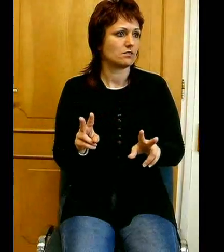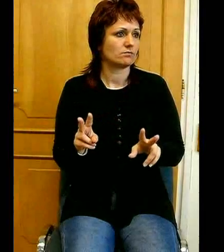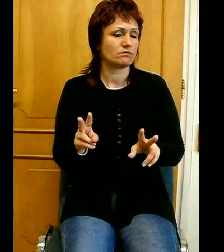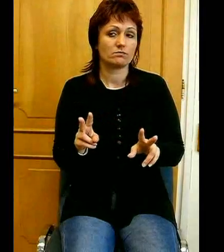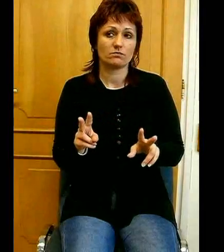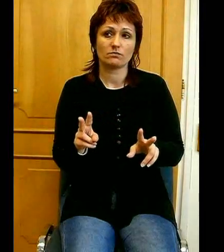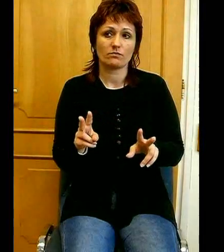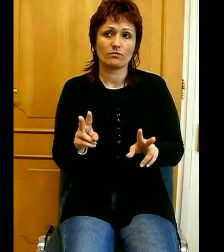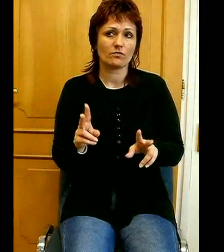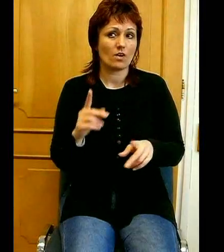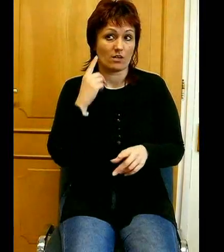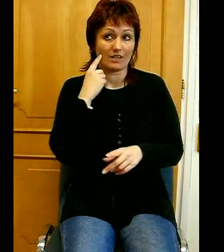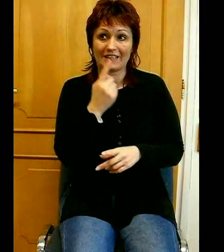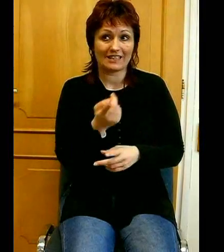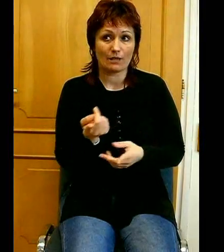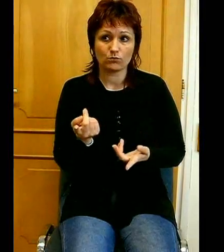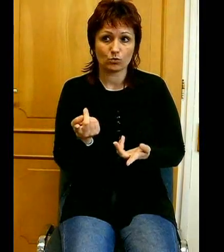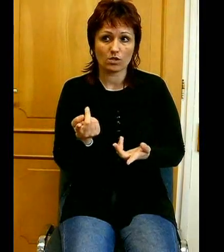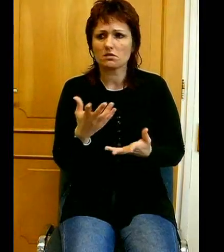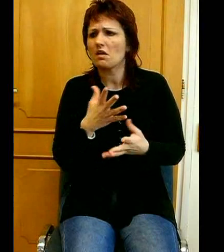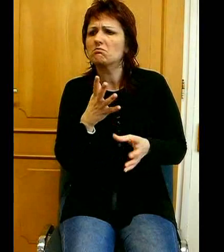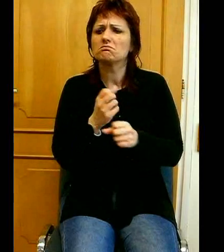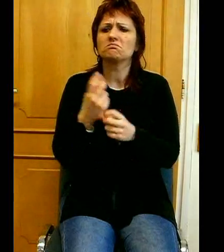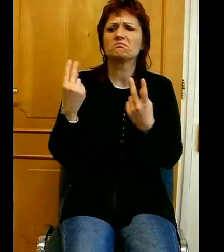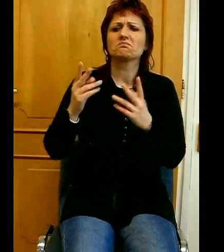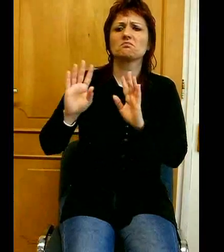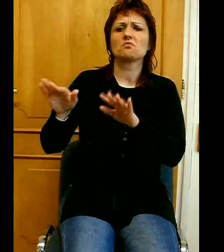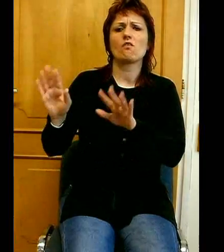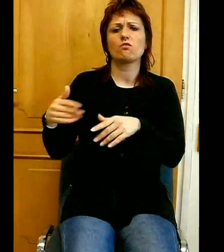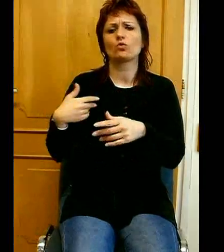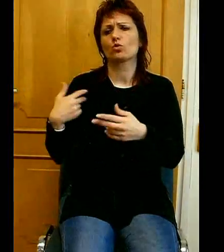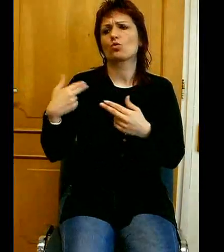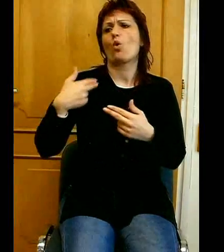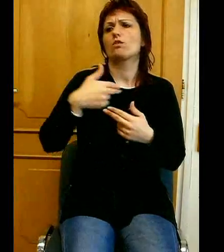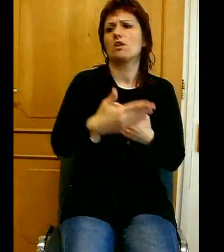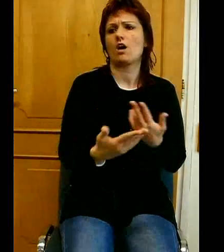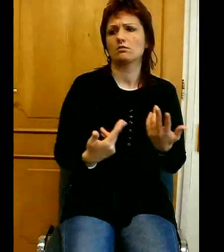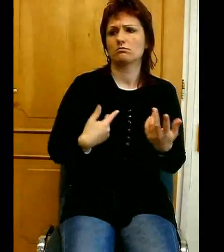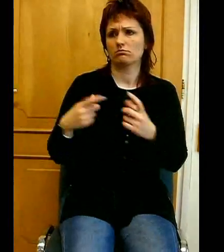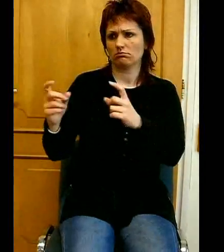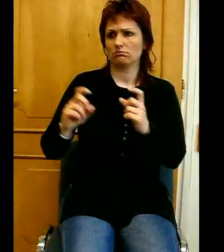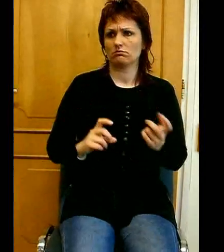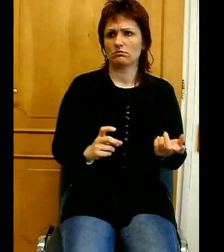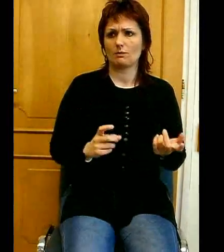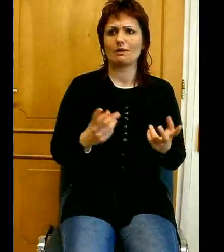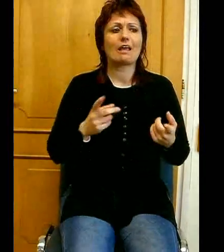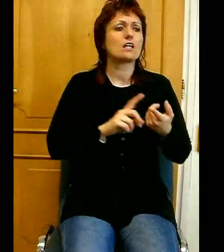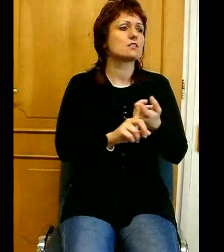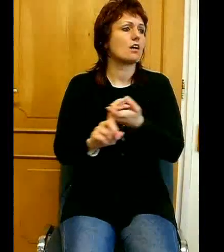vagy nem tartja fontosnak, hogy honnan jött, kikhez tartozik, azt könnyű eladni, és